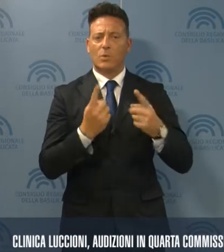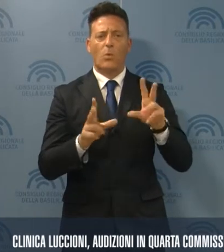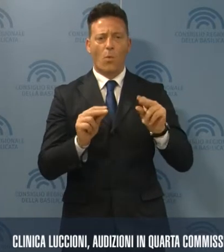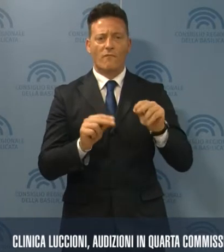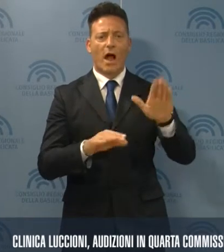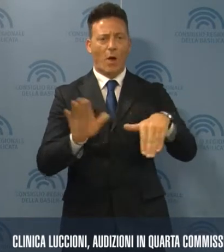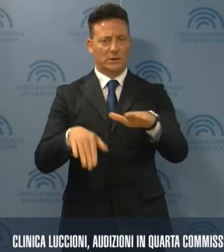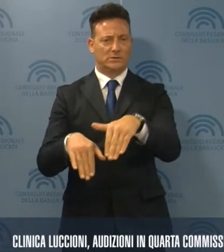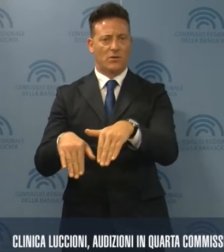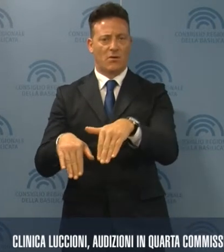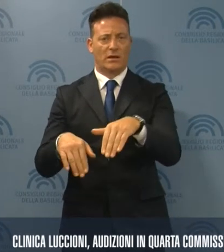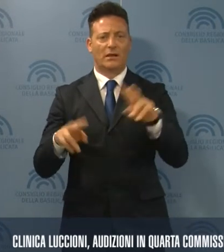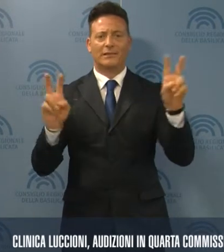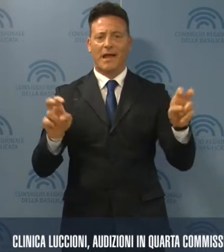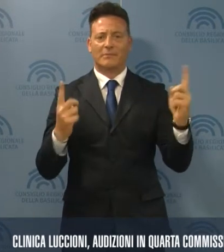audizioni sui temi proposti.